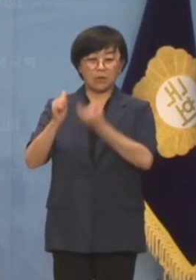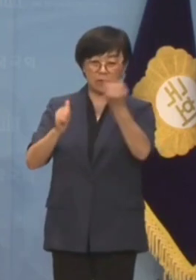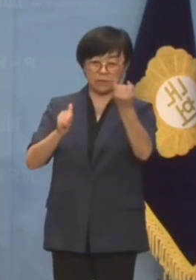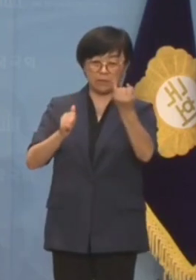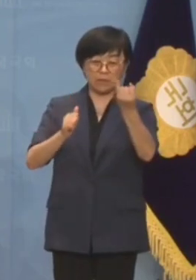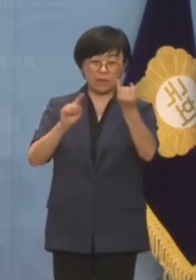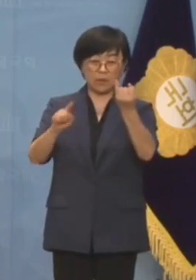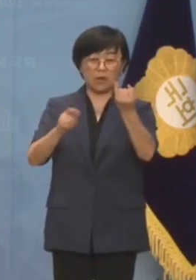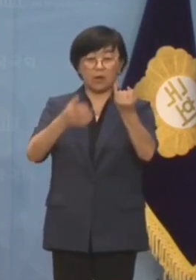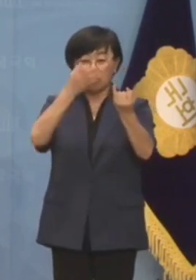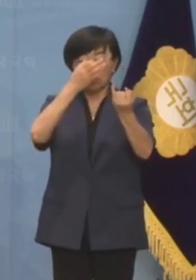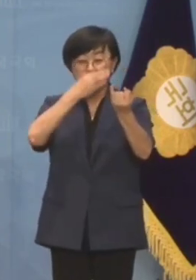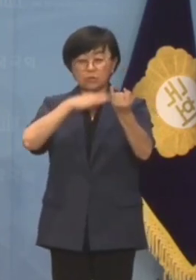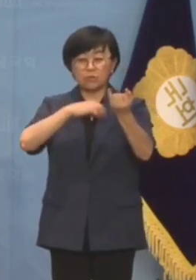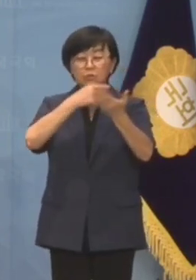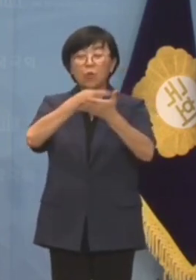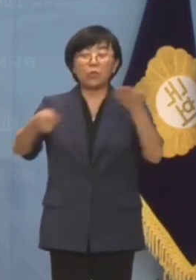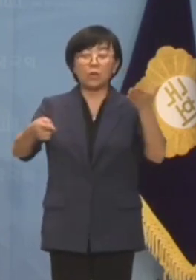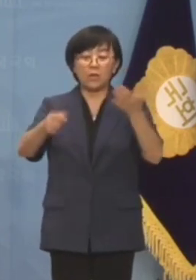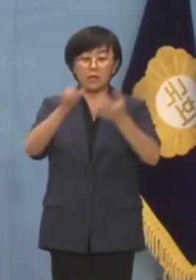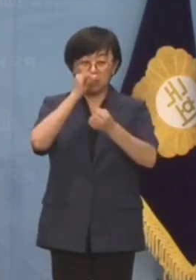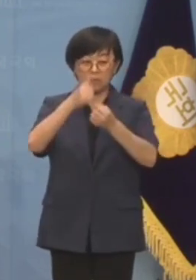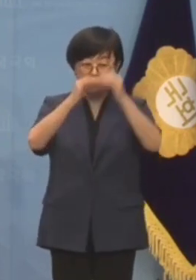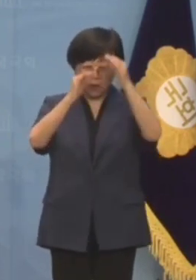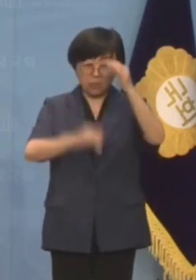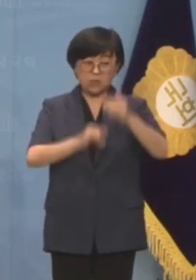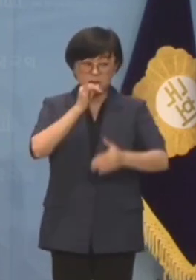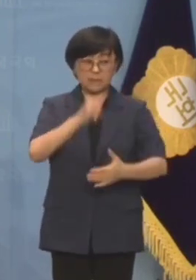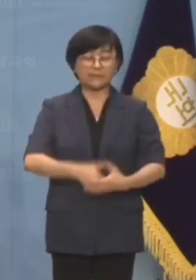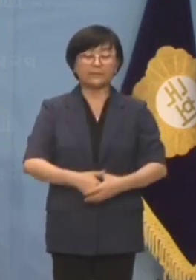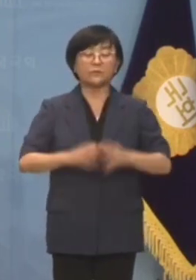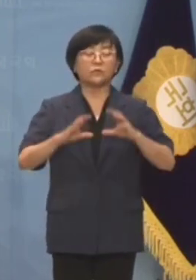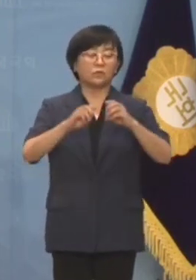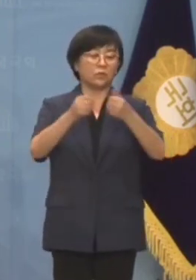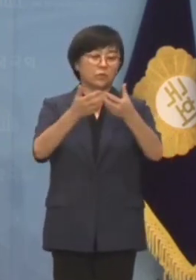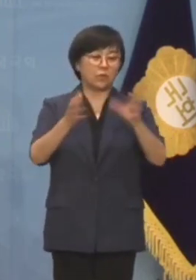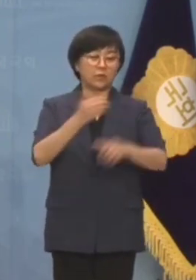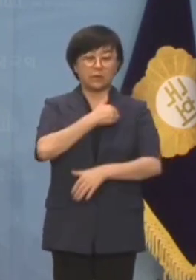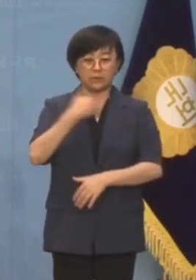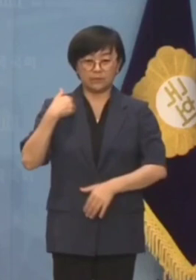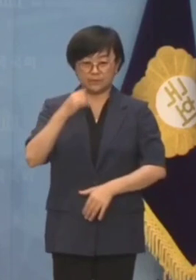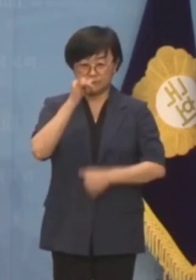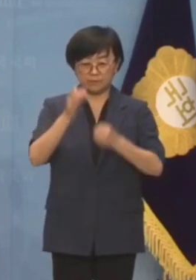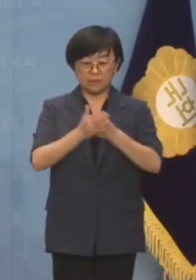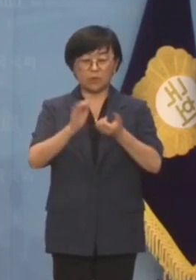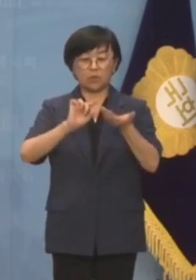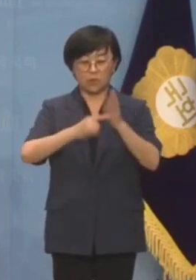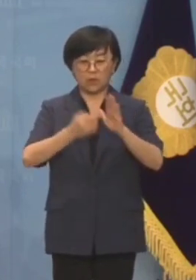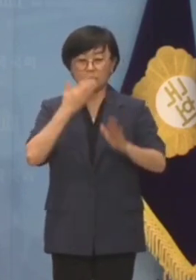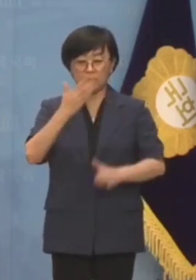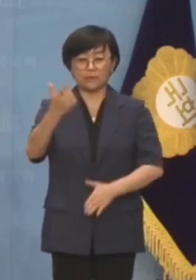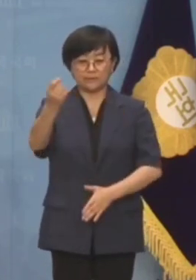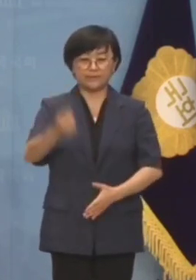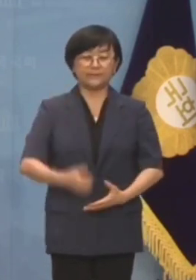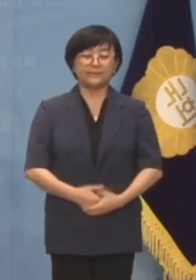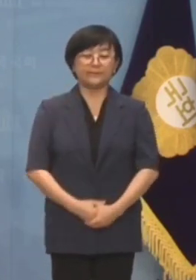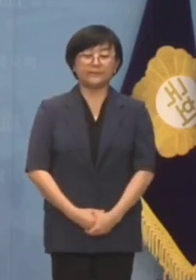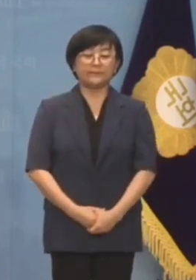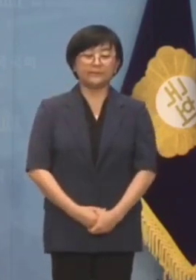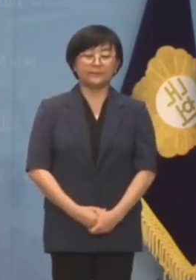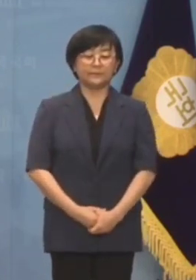일가에게 불리한 내용이라도 담긴 것입니까? 국토부가 떳떳하다면 공개하면 될 일입니다.